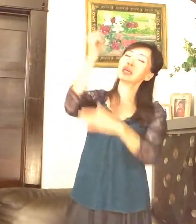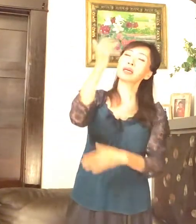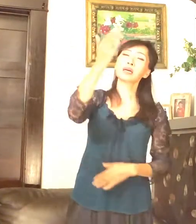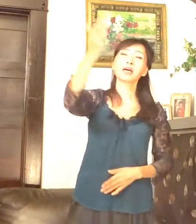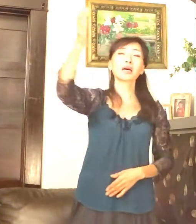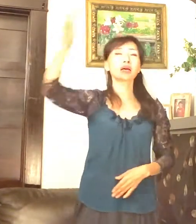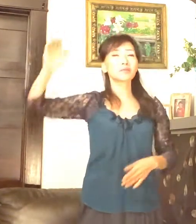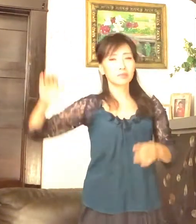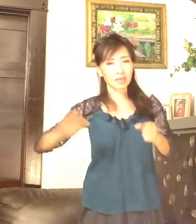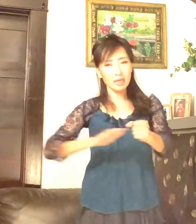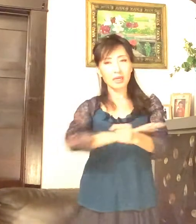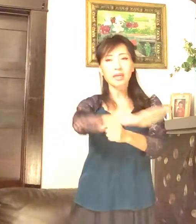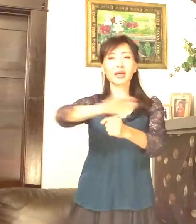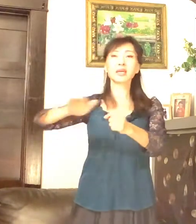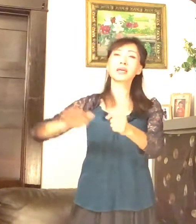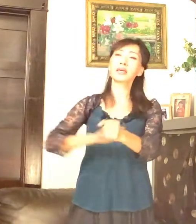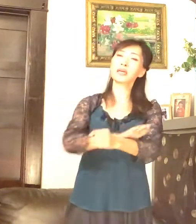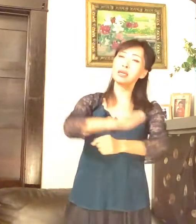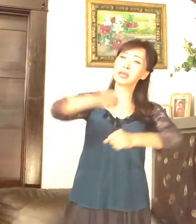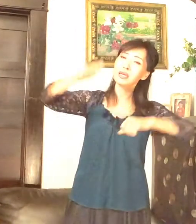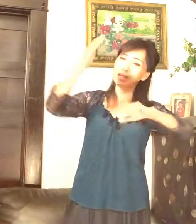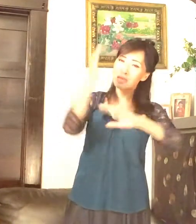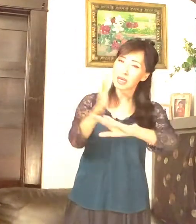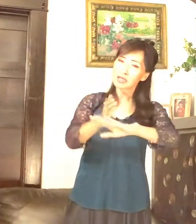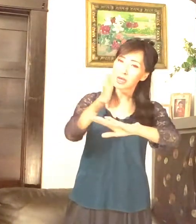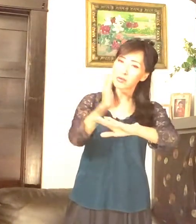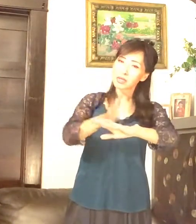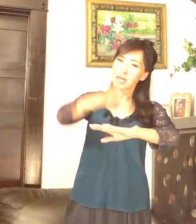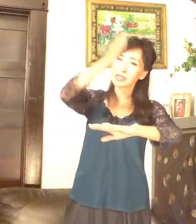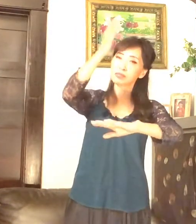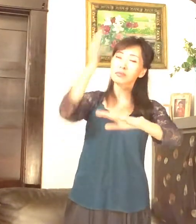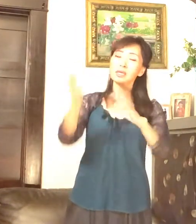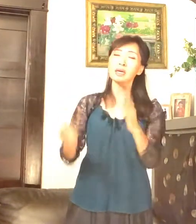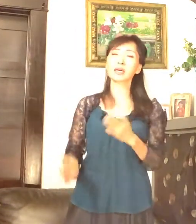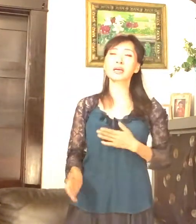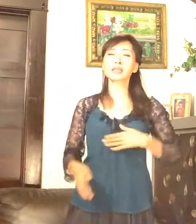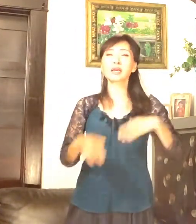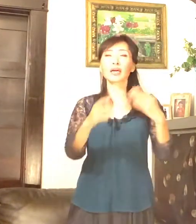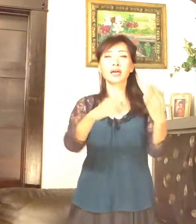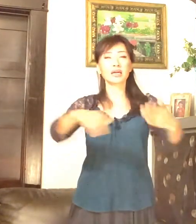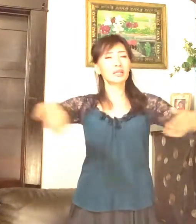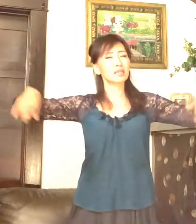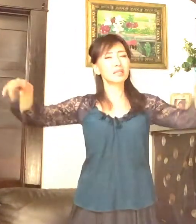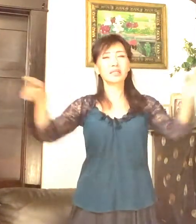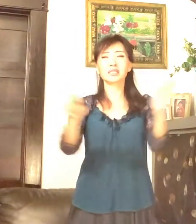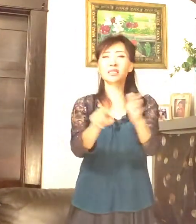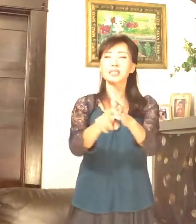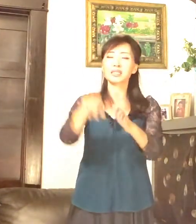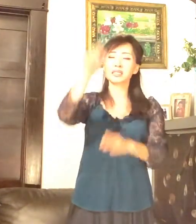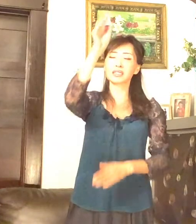감사해 날 위해 십자가 달리신